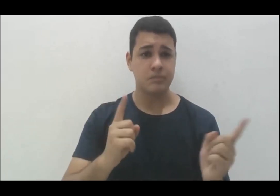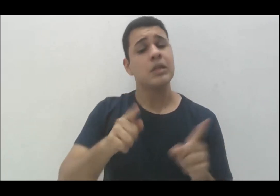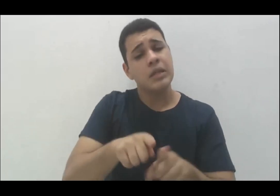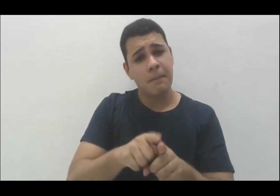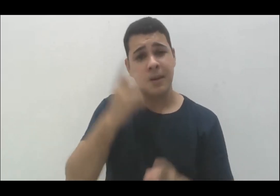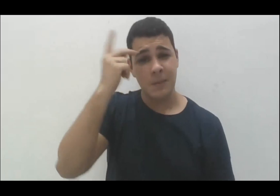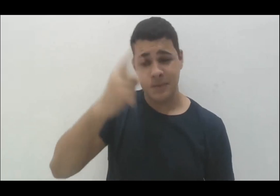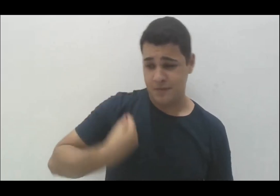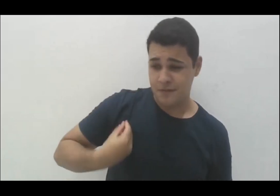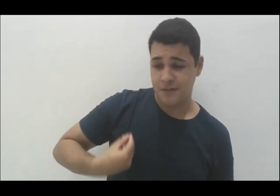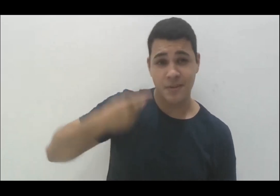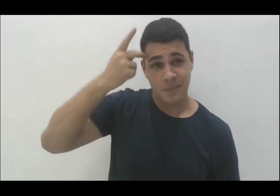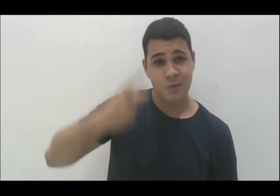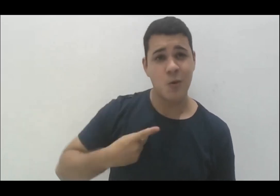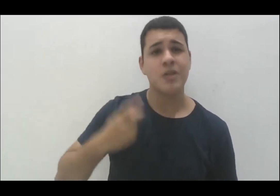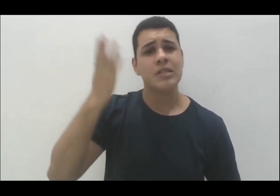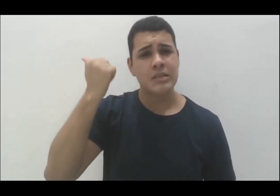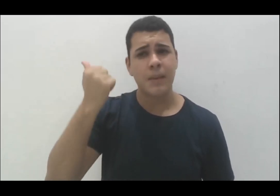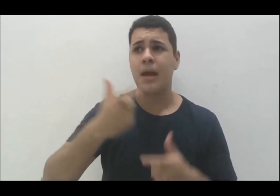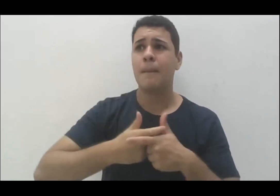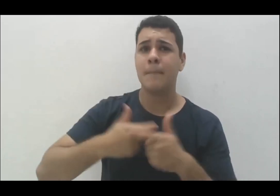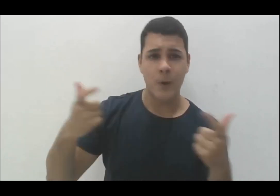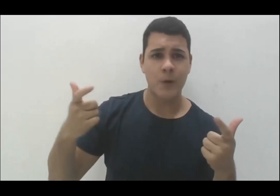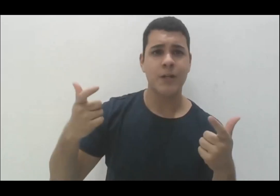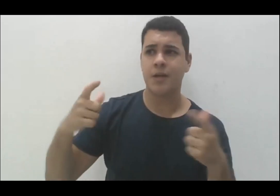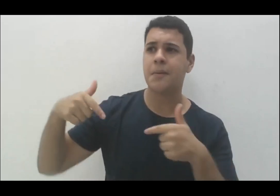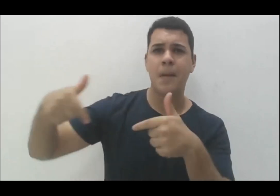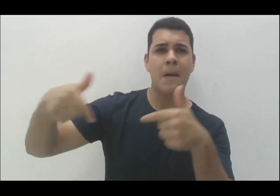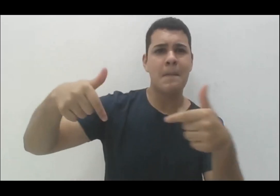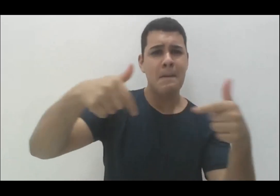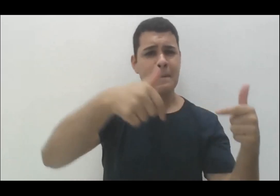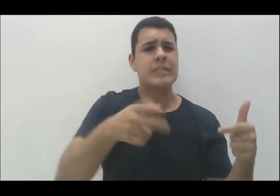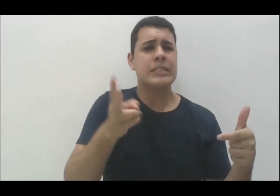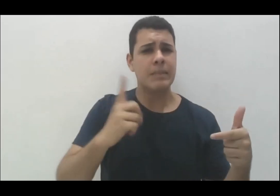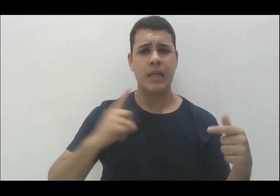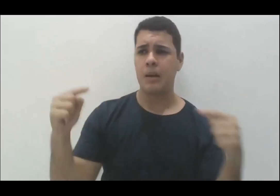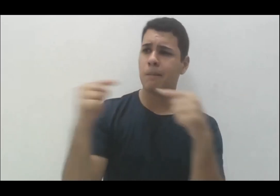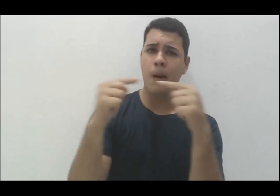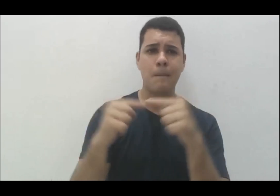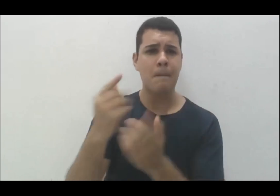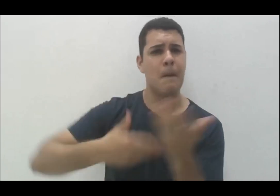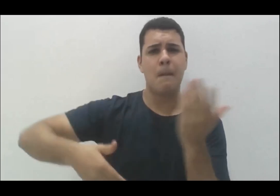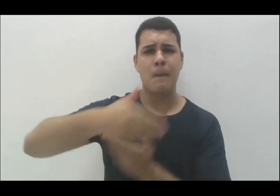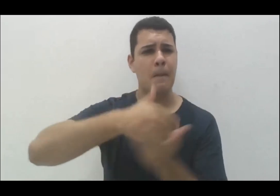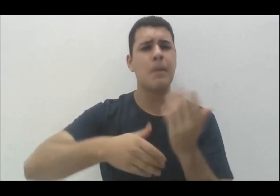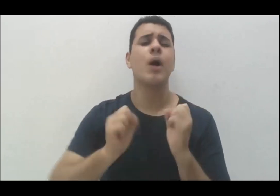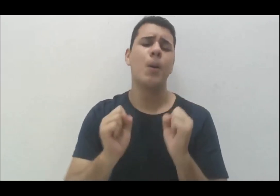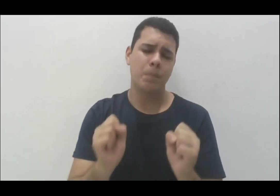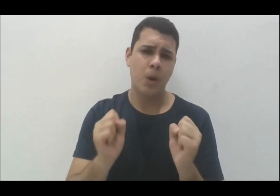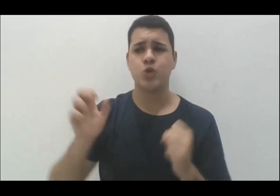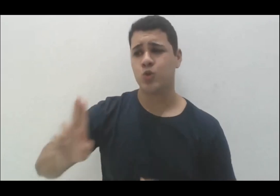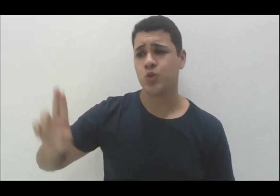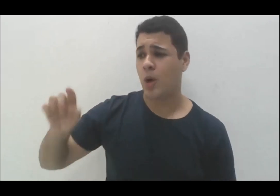que a maioria dessas ações, elas dialogam entre si, elas podem ser aplicadas tanto num quanto no outro,